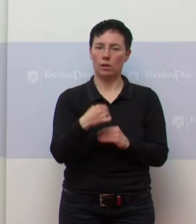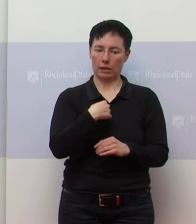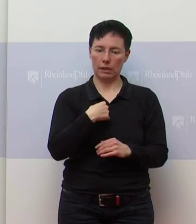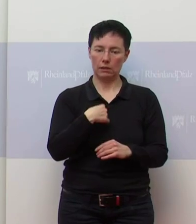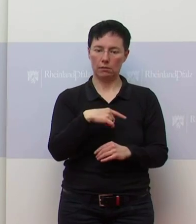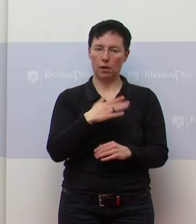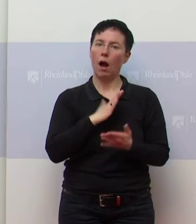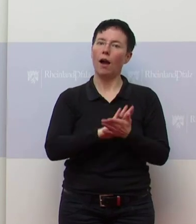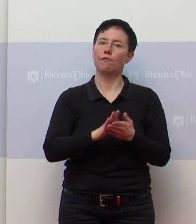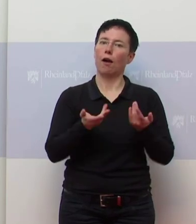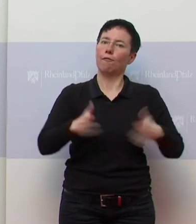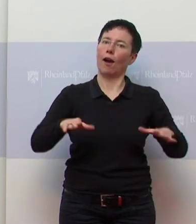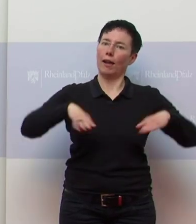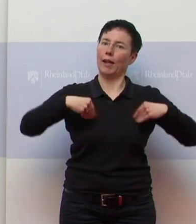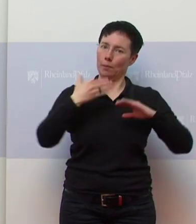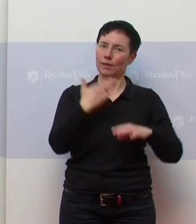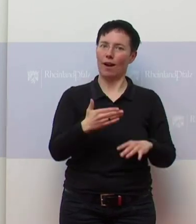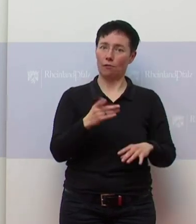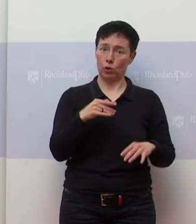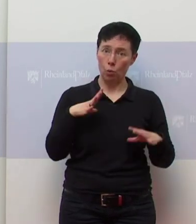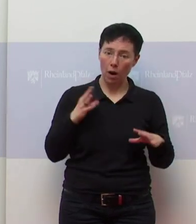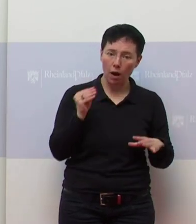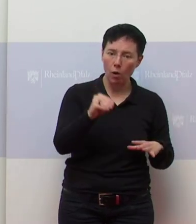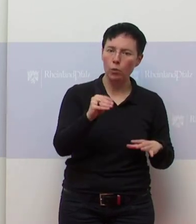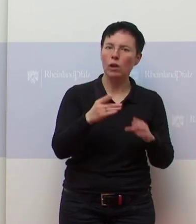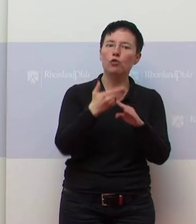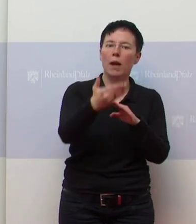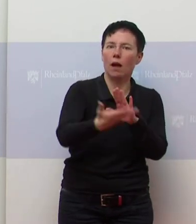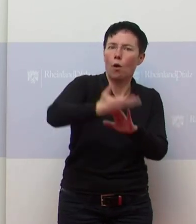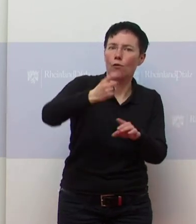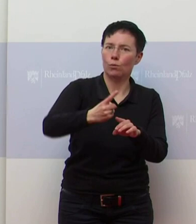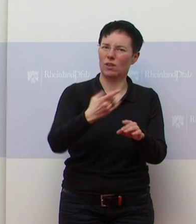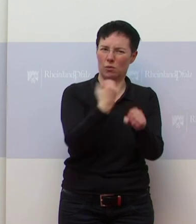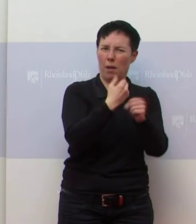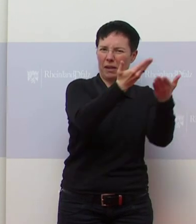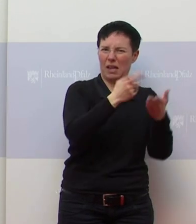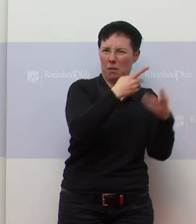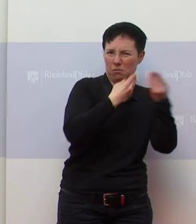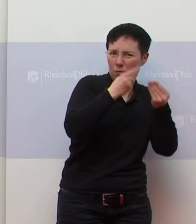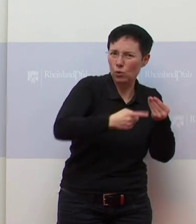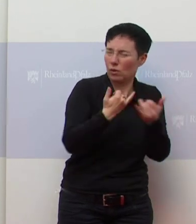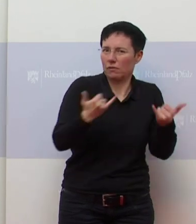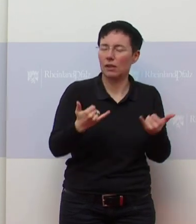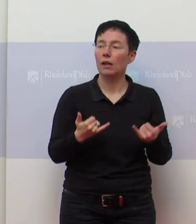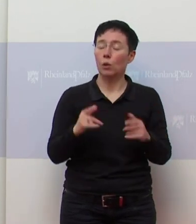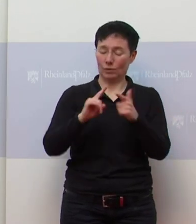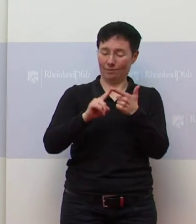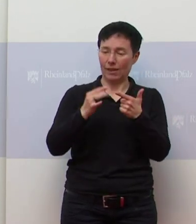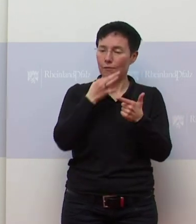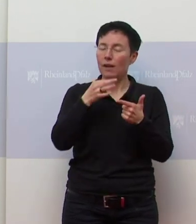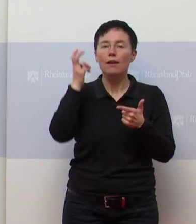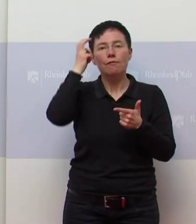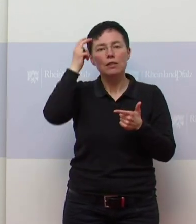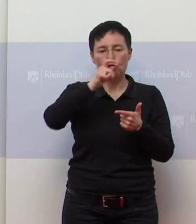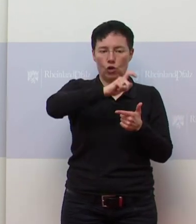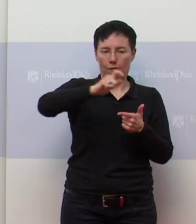ausgleichen? Muss ich vor allem zum Arbeitgeber sprechen, wie ich mich da verhalten muss? Und die zweite Frage, die Experten oder viele Wissenschaftler, weil wir haben, dass die